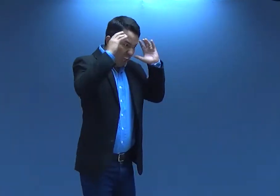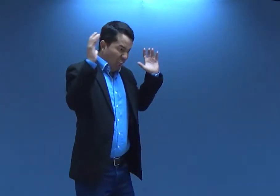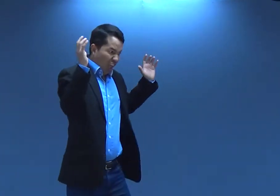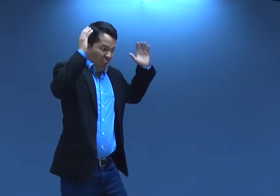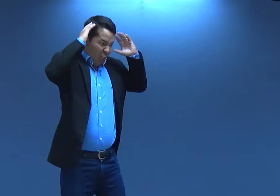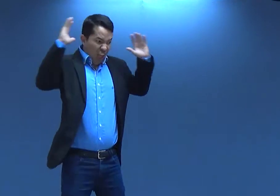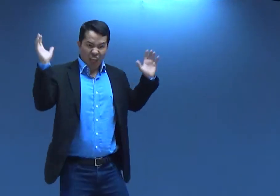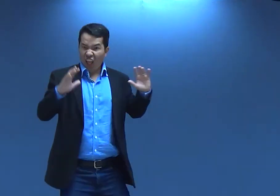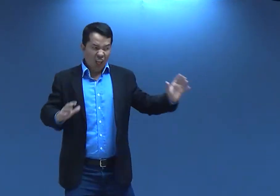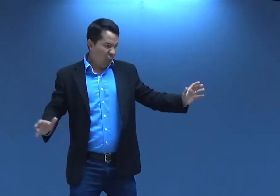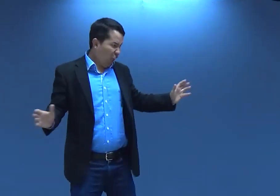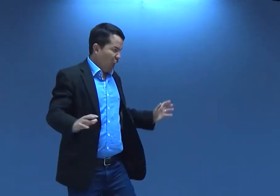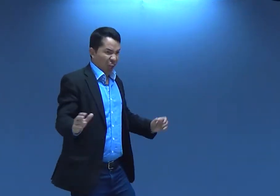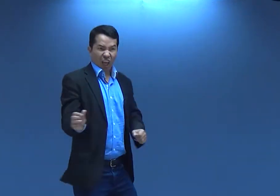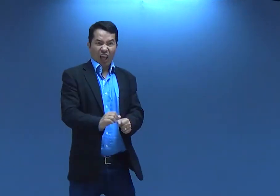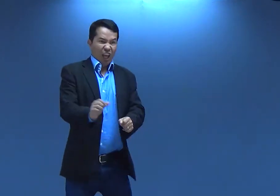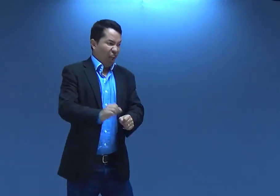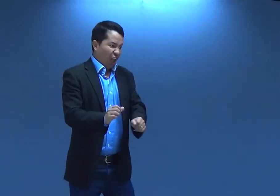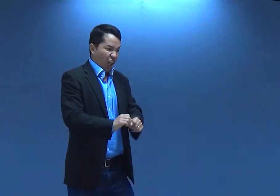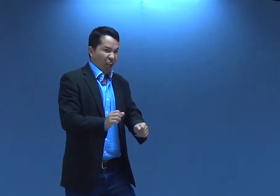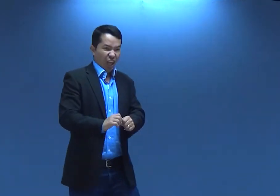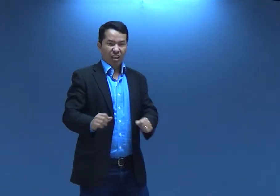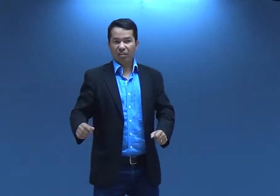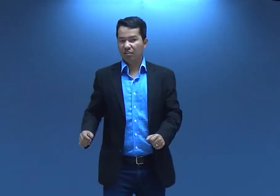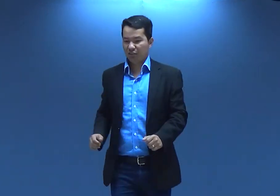muito isso, José. Ai, meu Deus. Ai, ai. E agora? O que que eu faço?